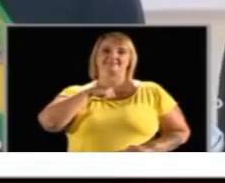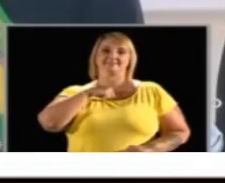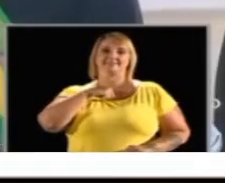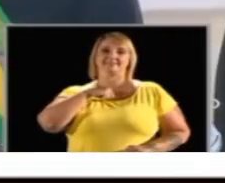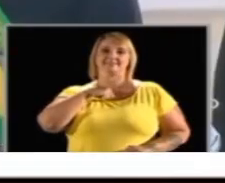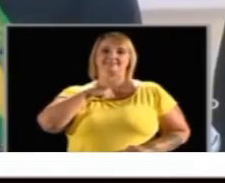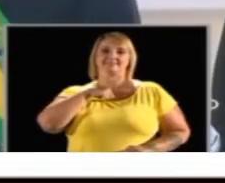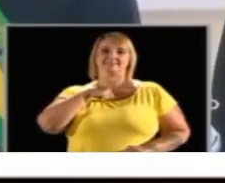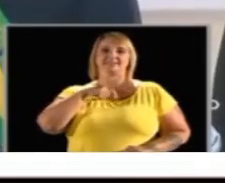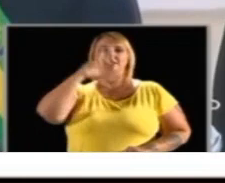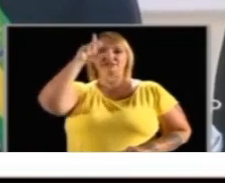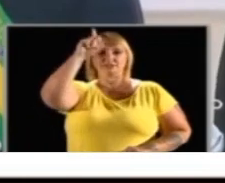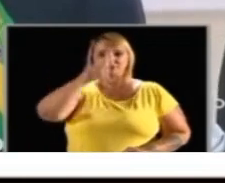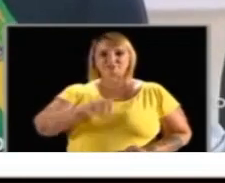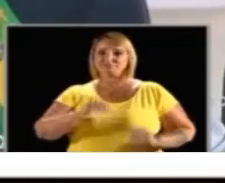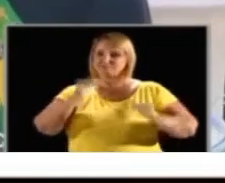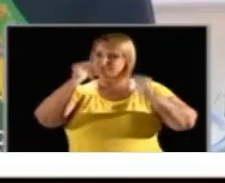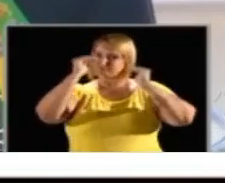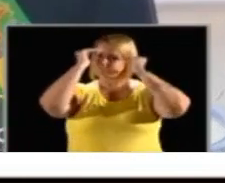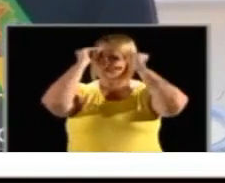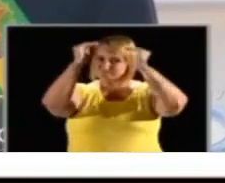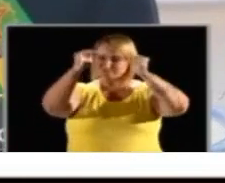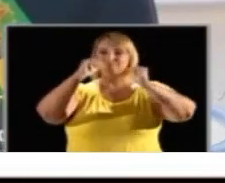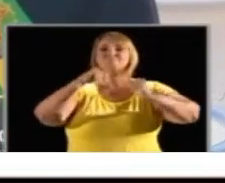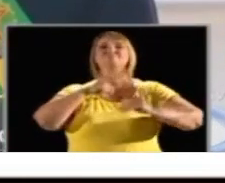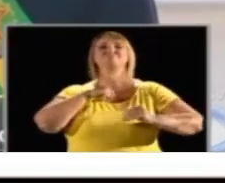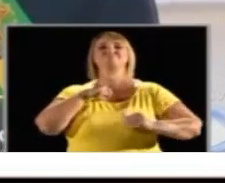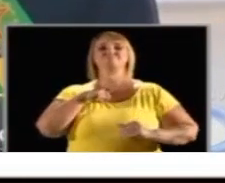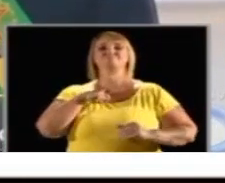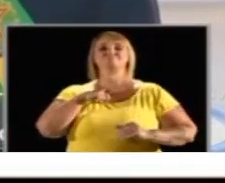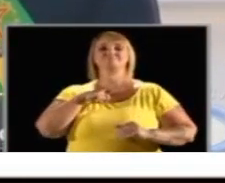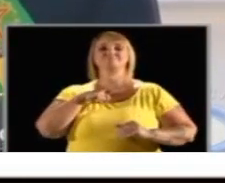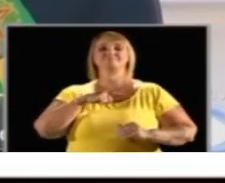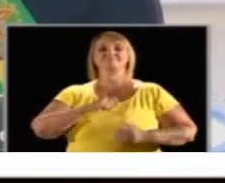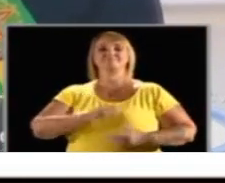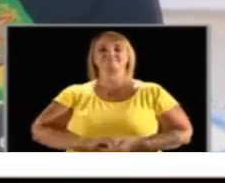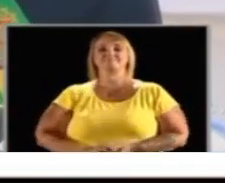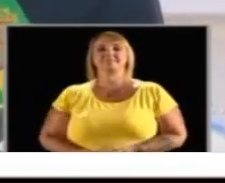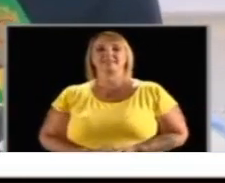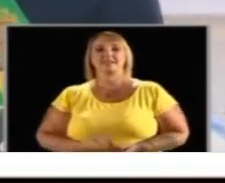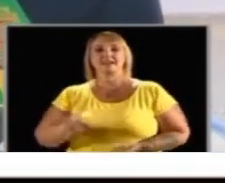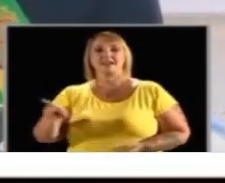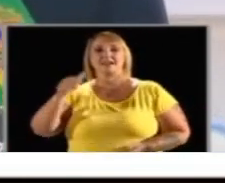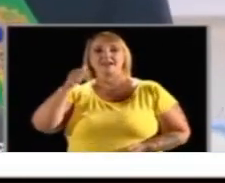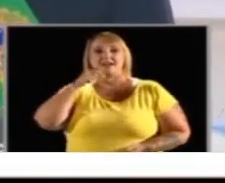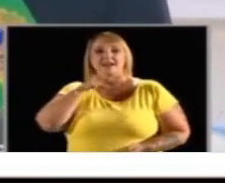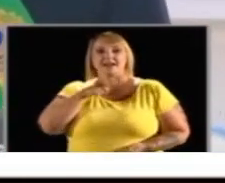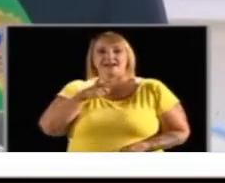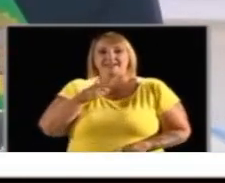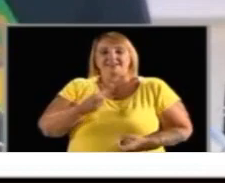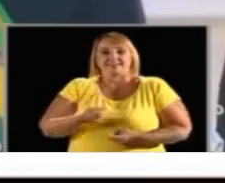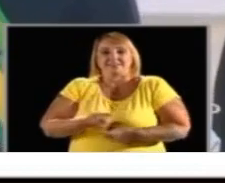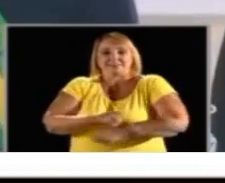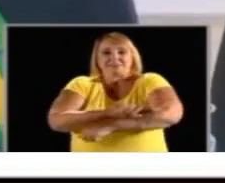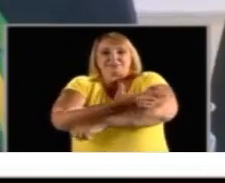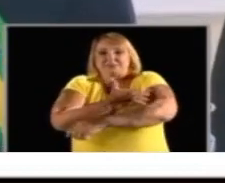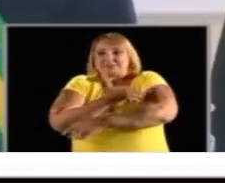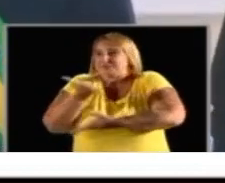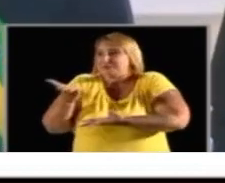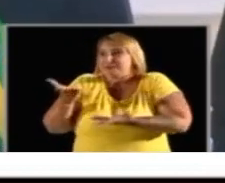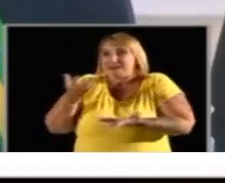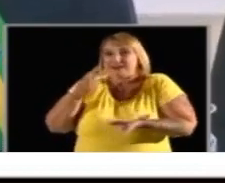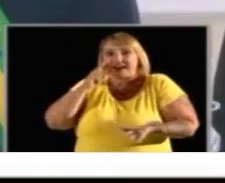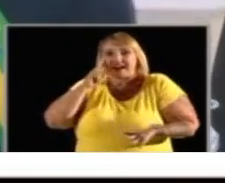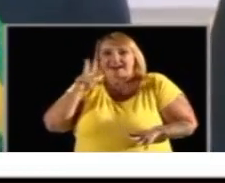Queiroz Rassaf brincou um seguidor. Que lindo Augusto Raras Bolsonaro comentou